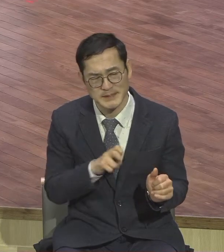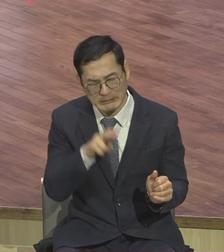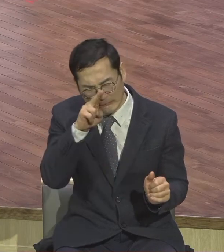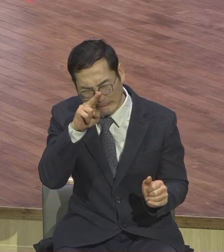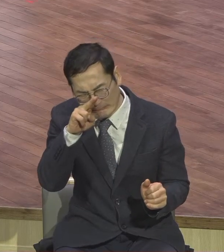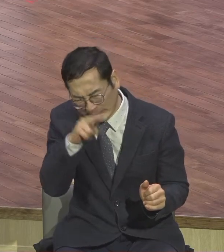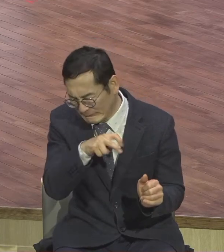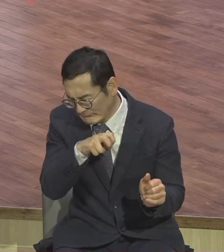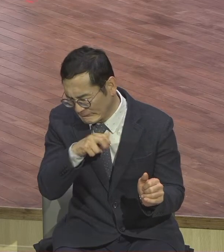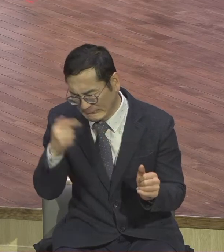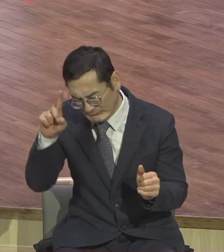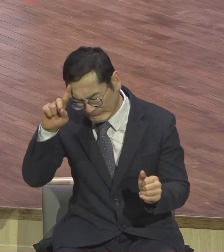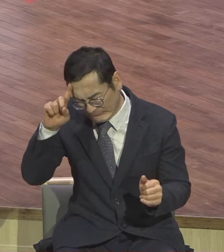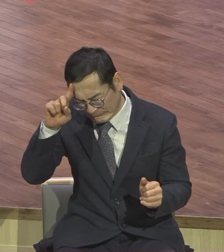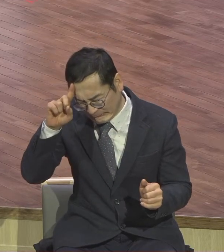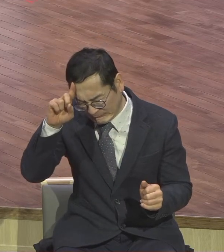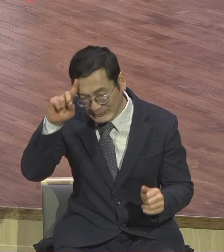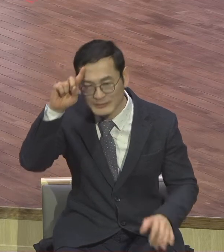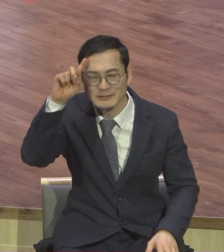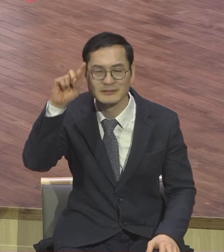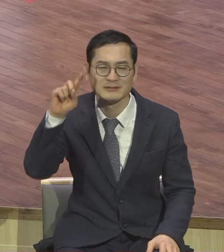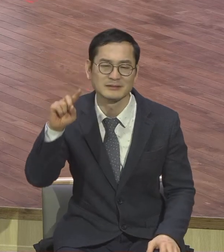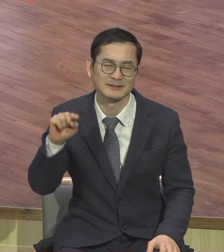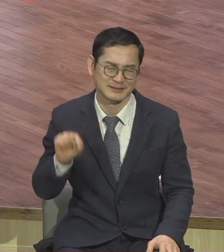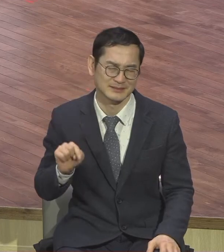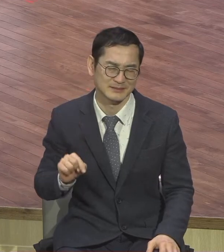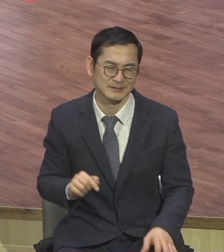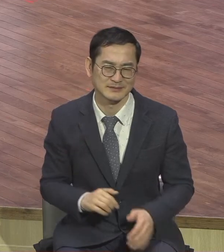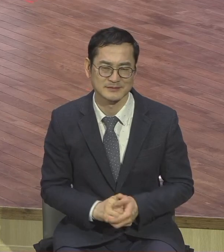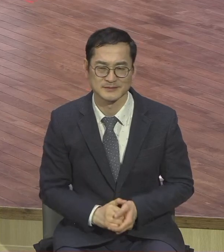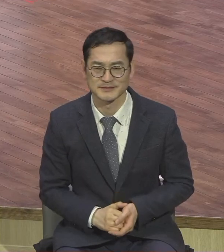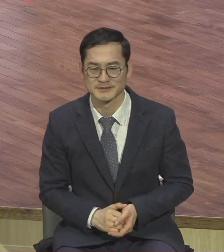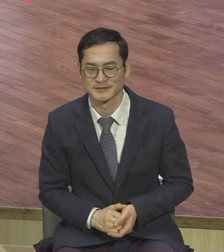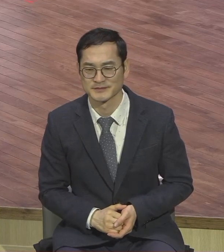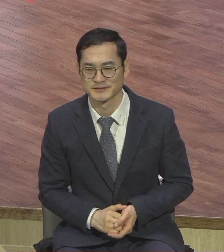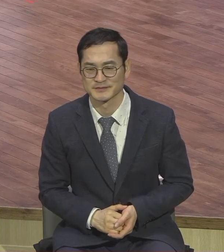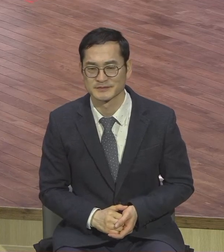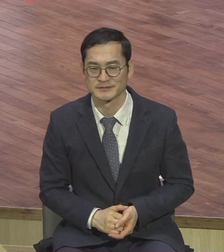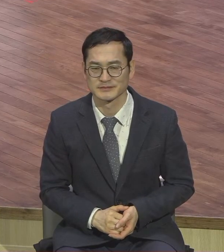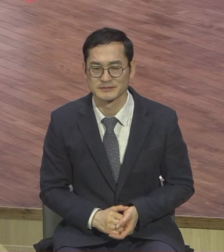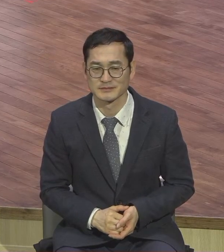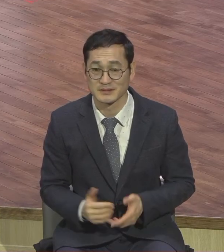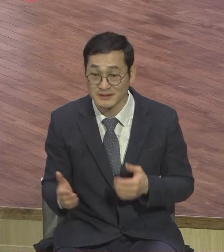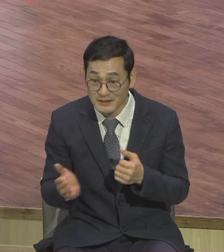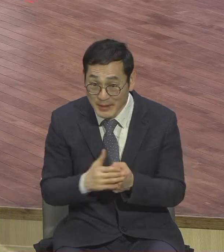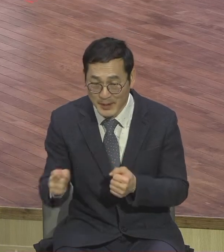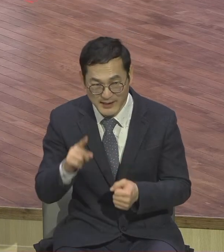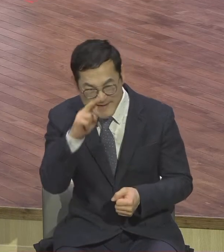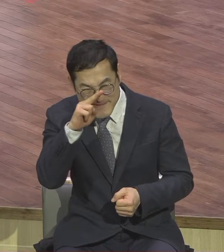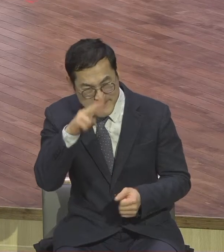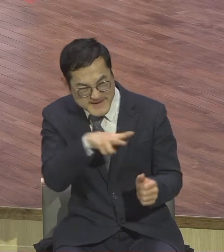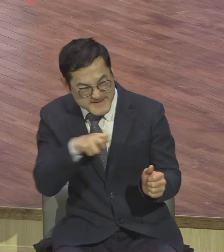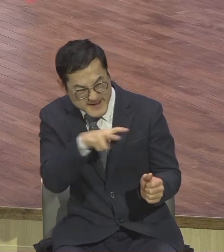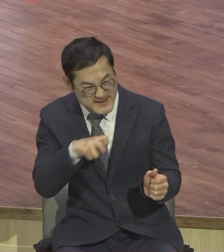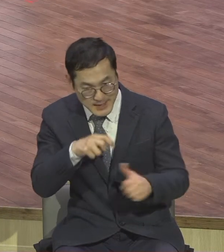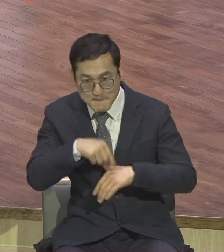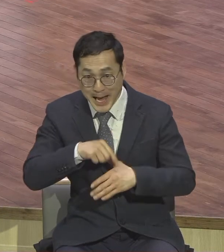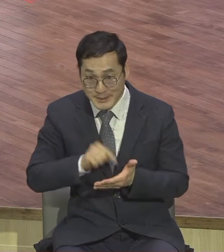그러니까 뭐요 무슨 말입니까 속지 말라는 얘기예요 미워하게